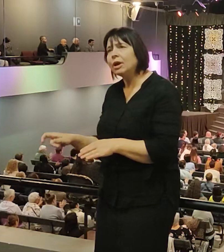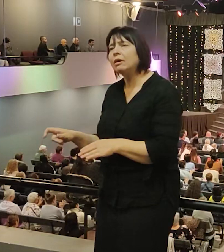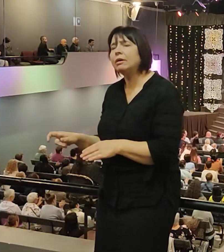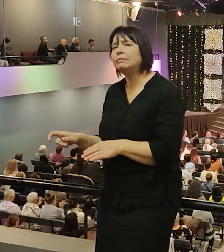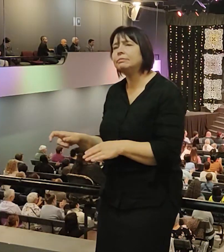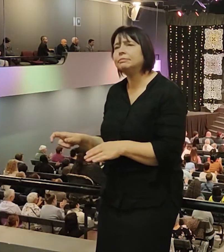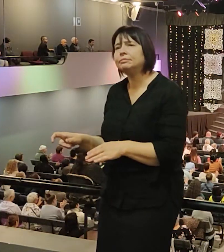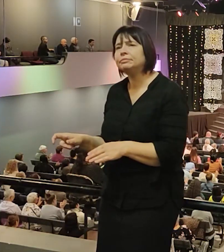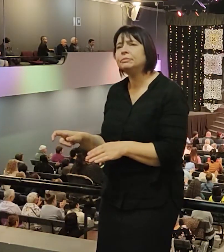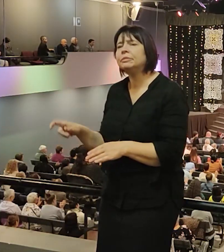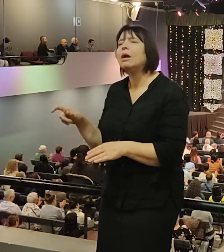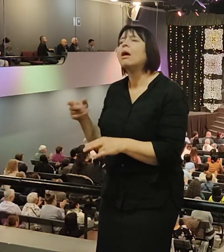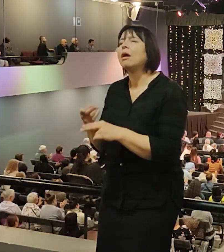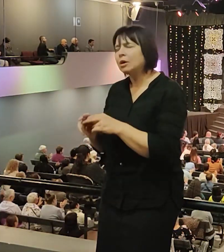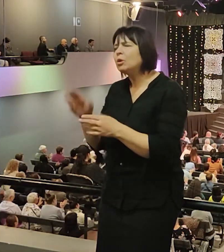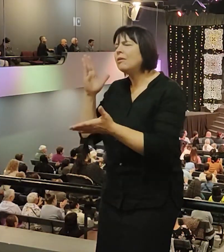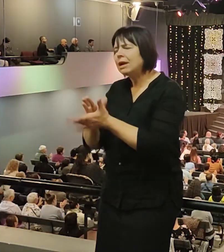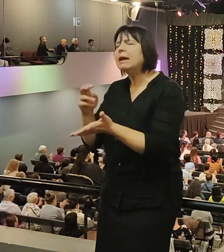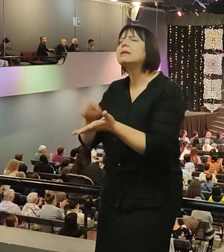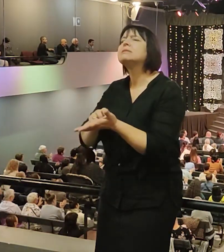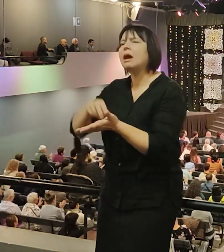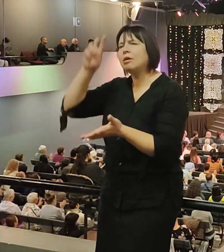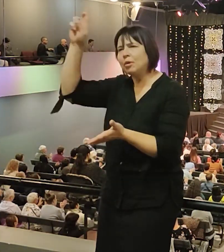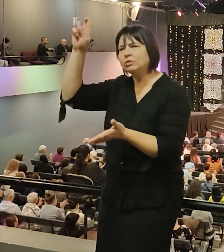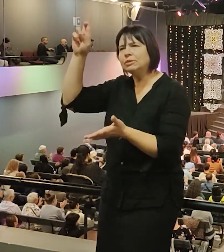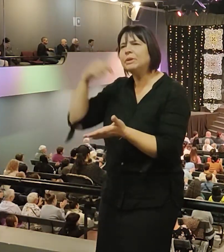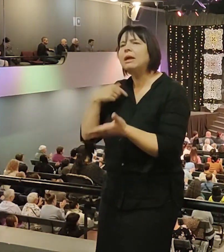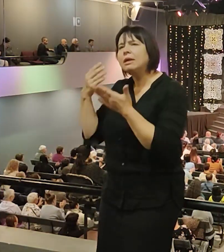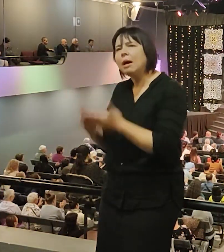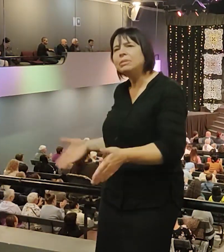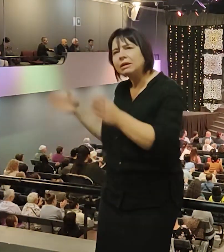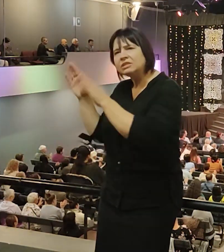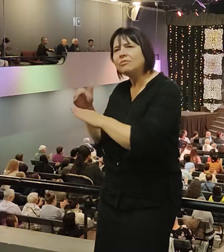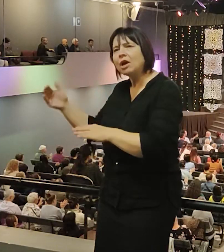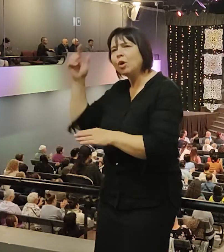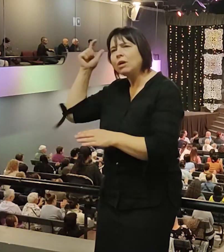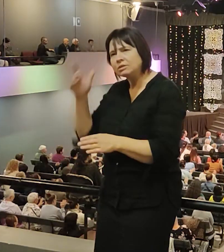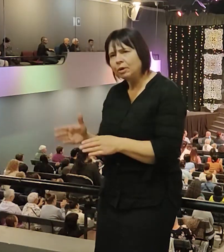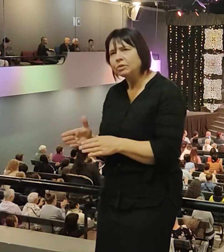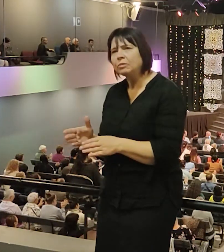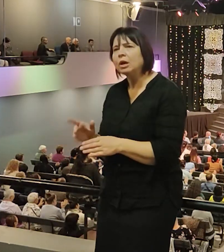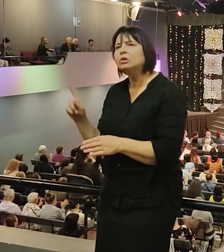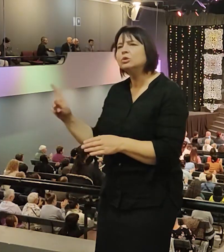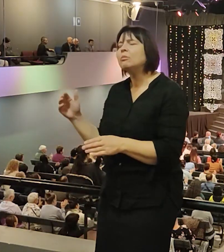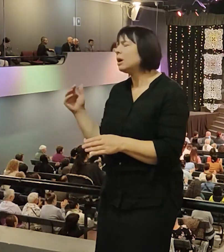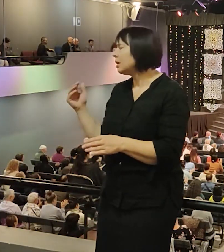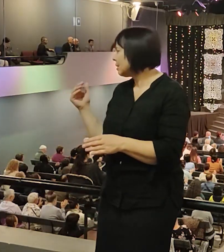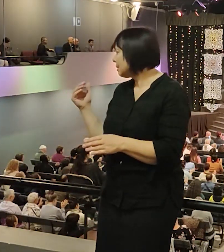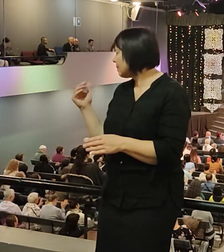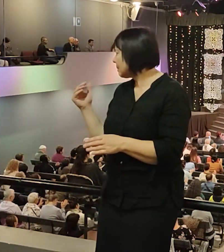боит, страх Божий на нем. Я благословляю его, Господь, чтобы глаза были